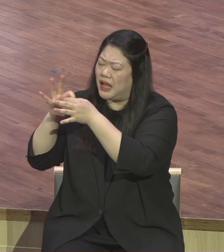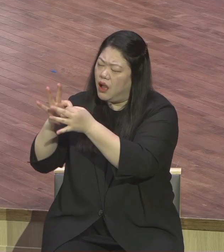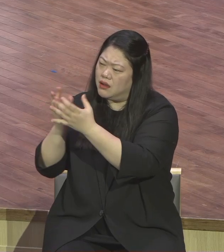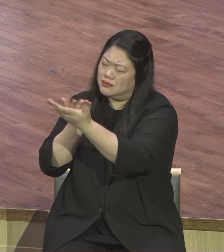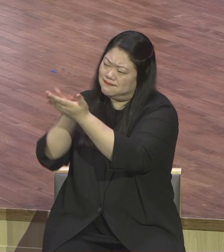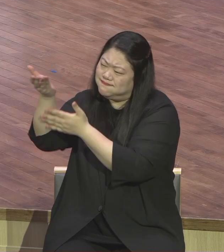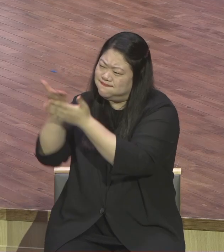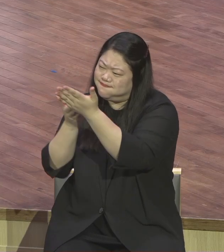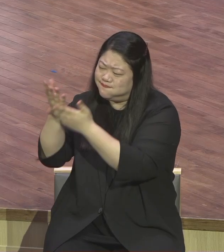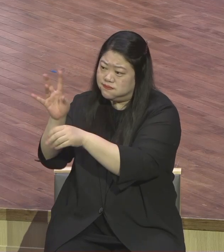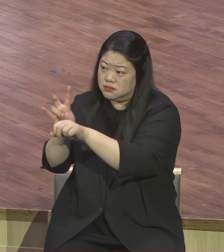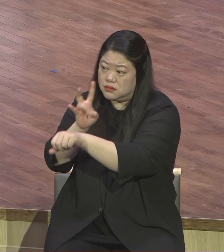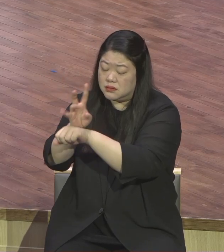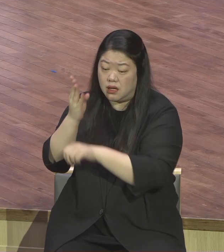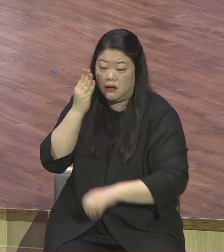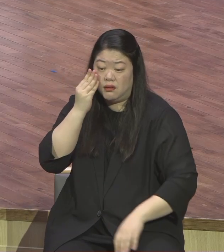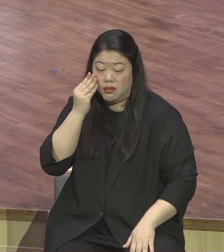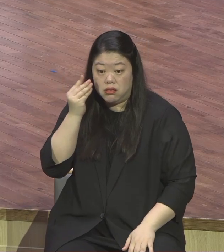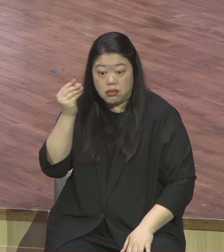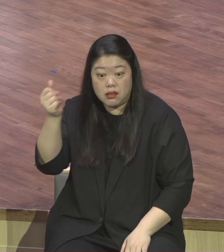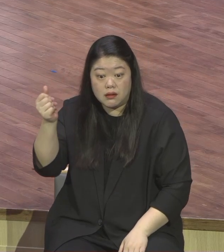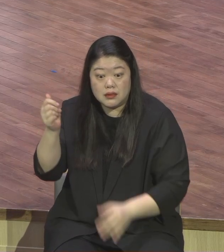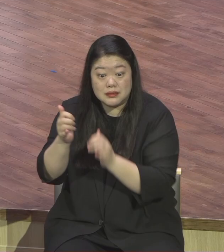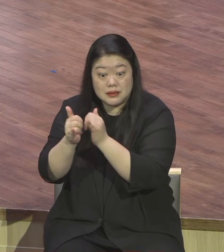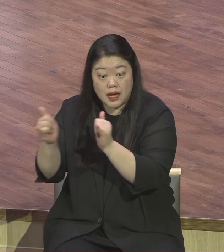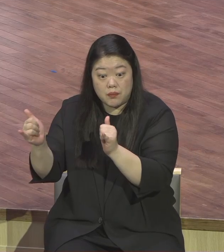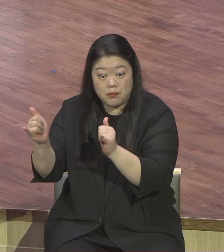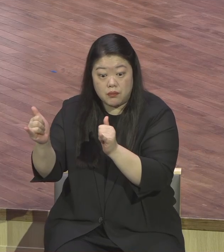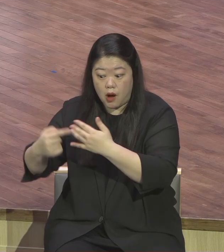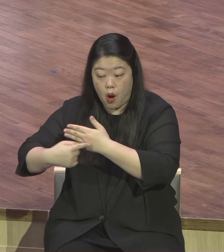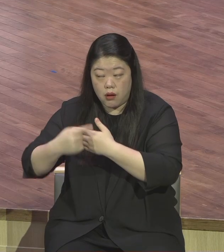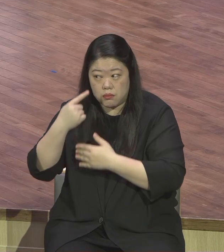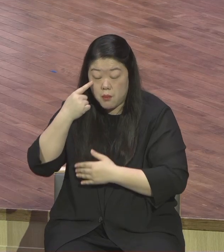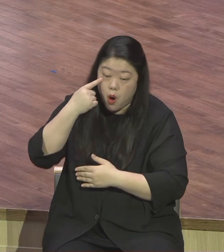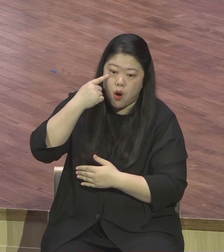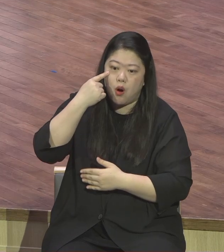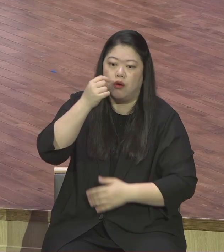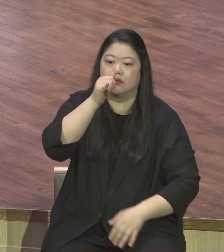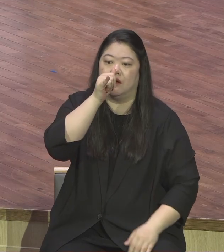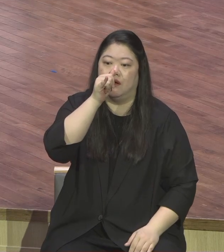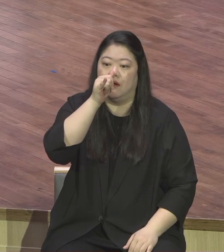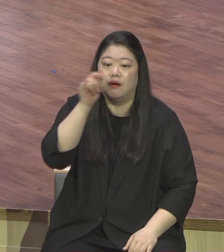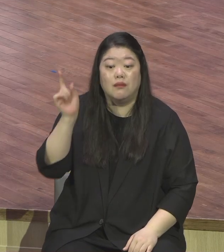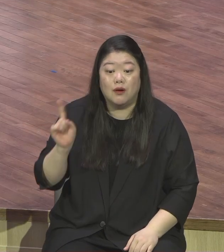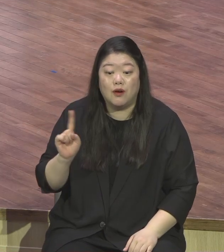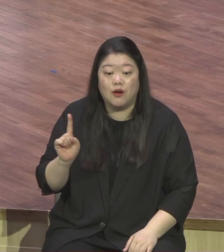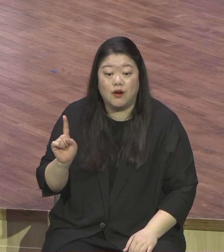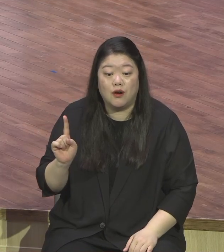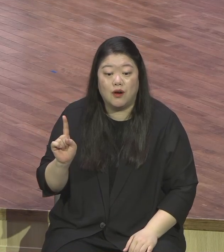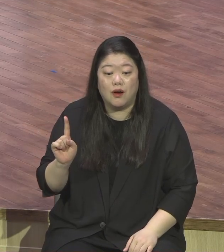사람의 특징이 있어요 세상 사람들이 없어요 그 특징이 뭐냐 생명력이 있어요